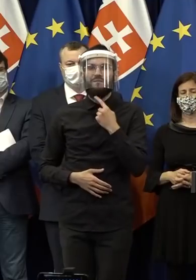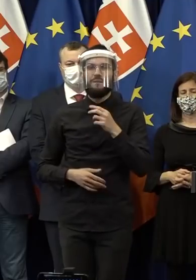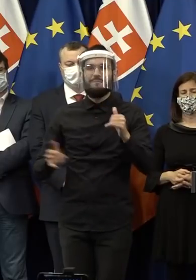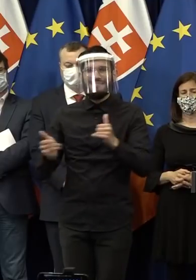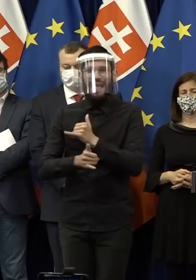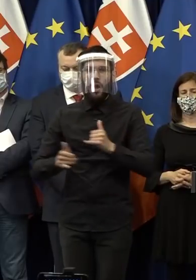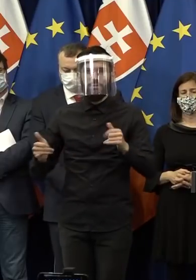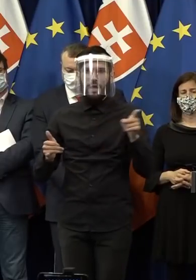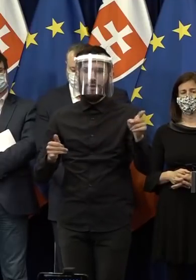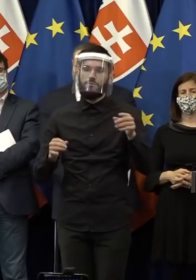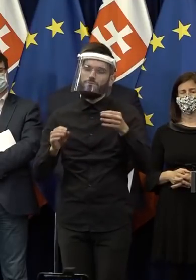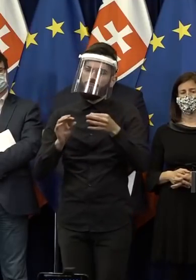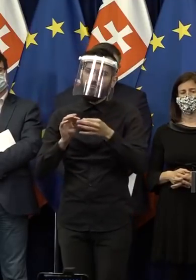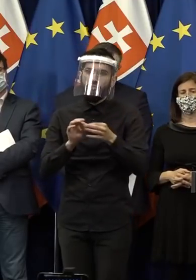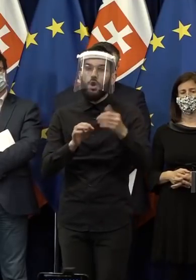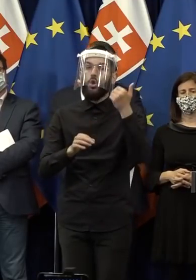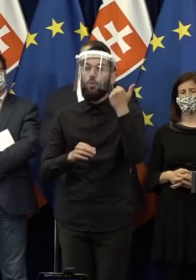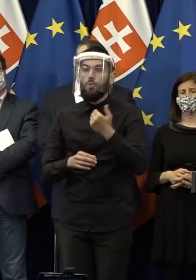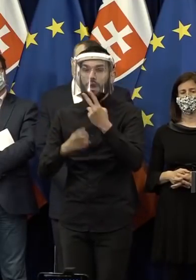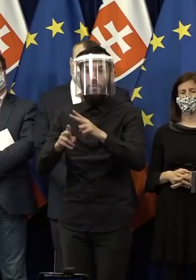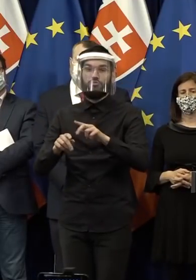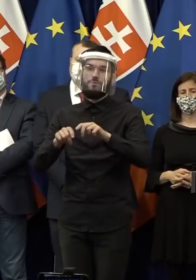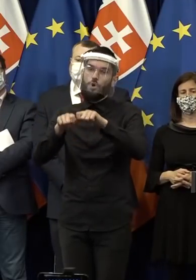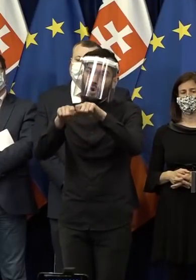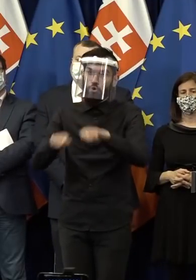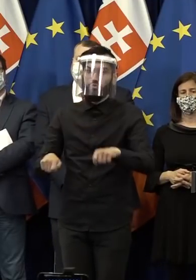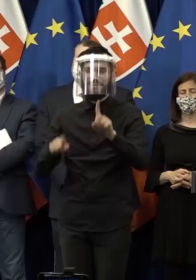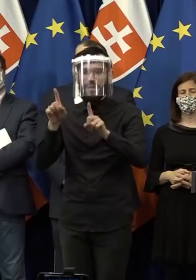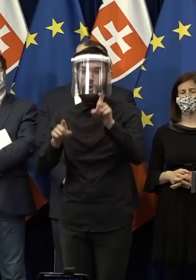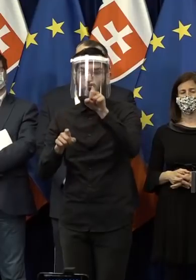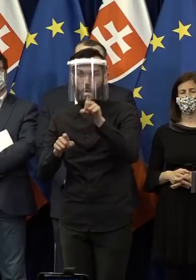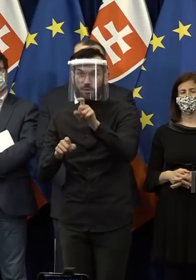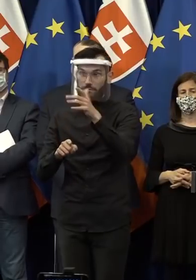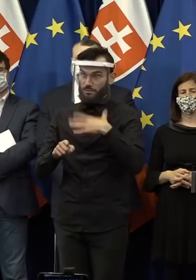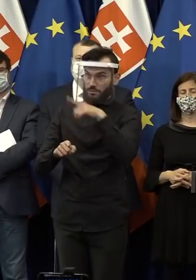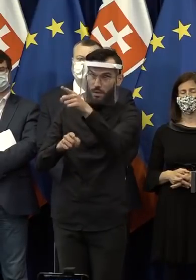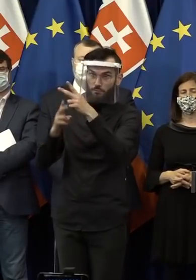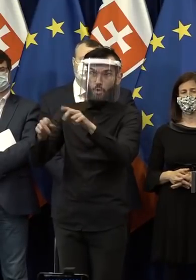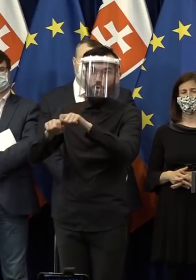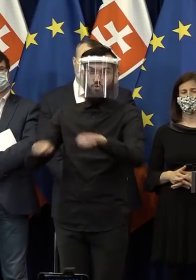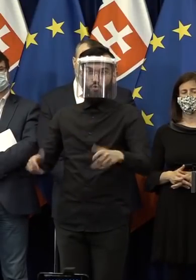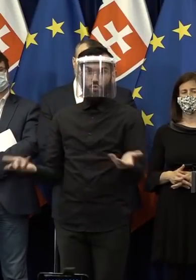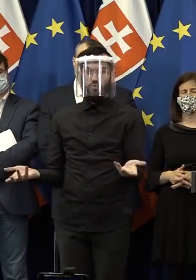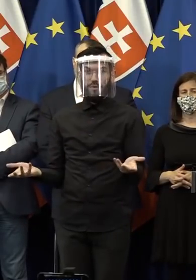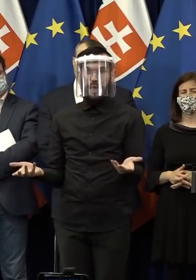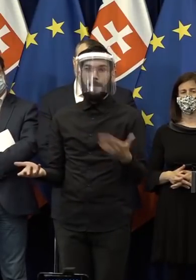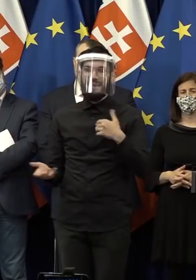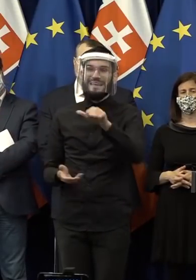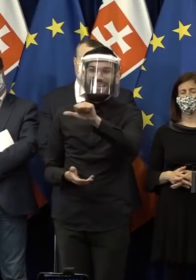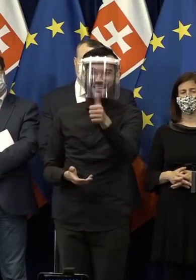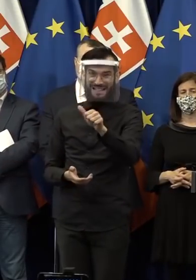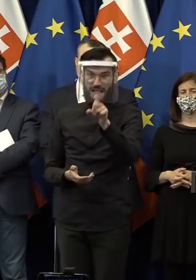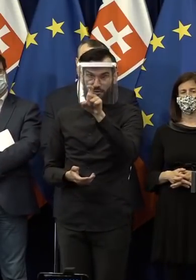správa veci verejných, že ľudia si mohli priamo rozhodnúť o otázkach, ktoré chcú mať v programovom vyhlásení vlády. A my sme tých 11